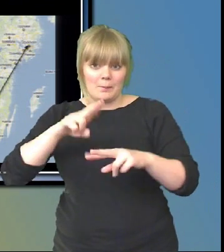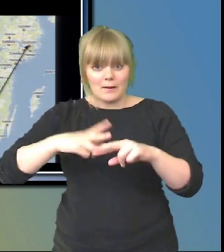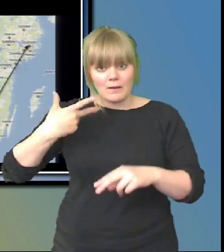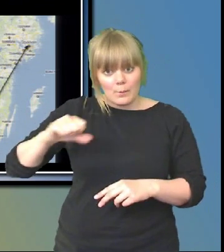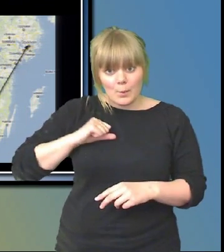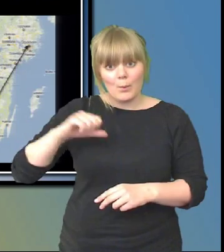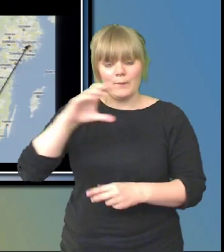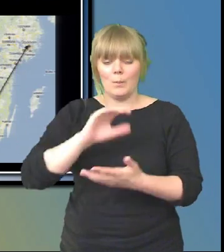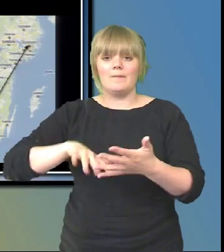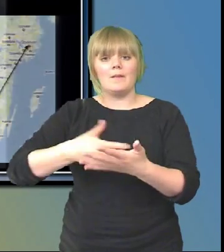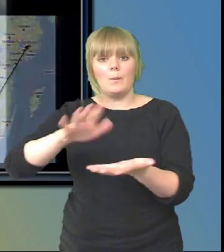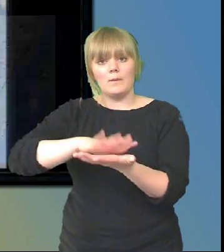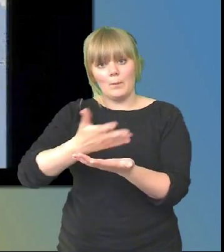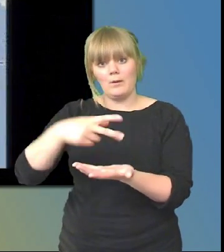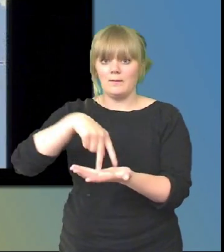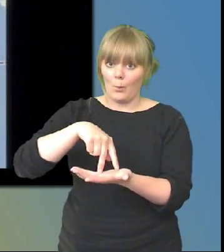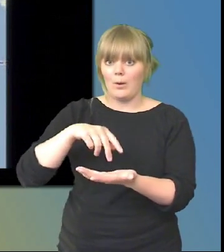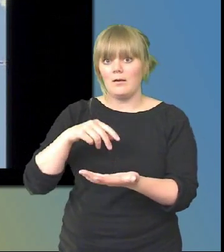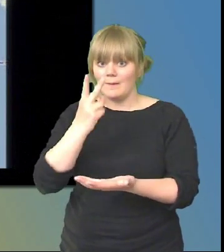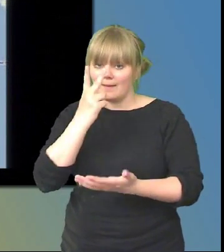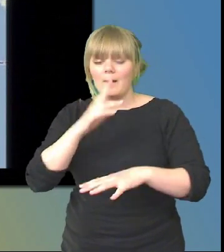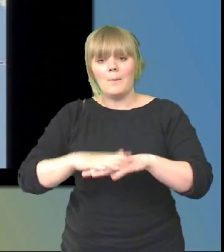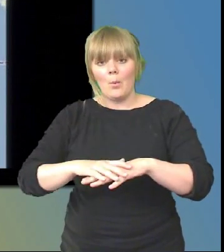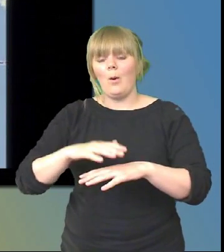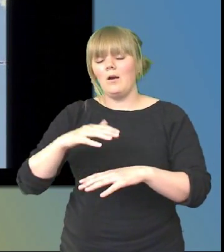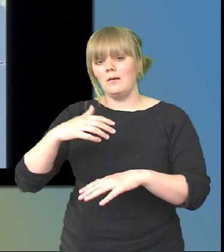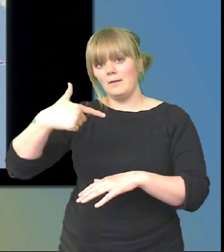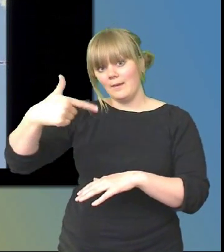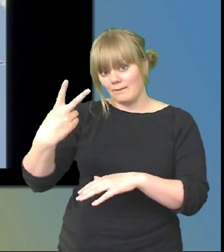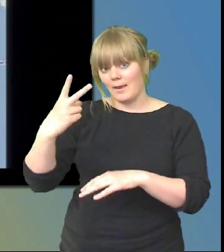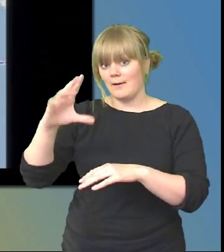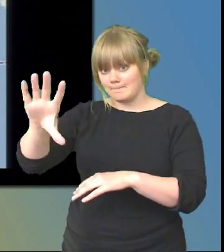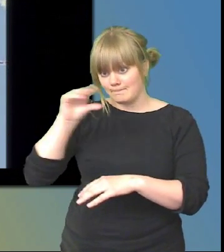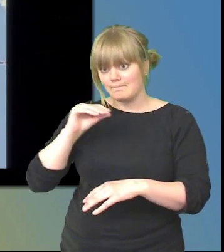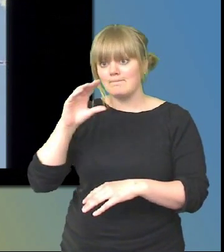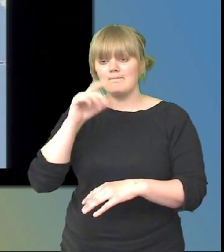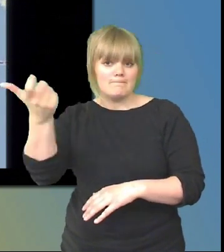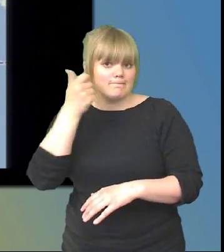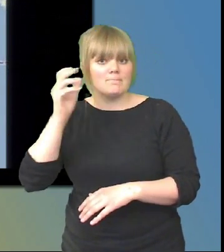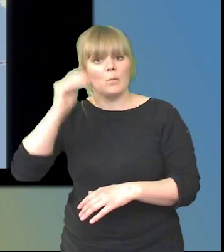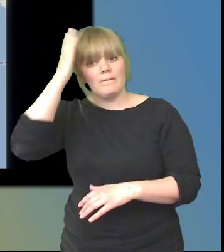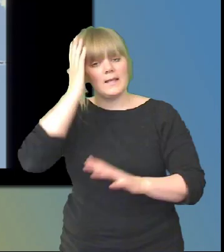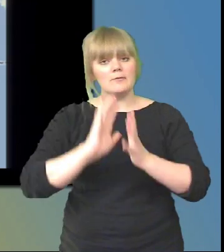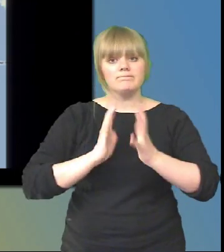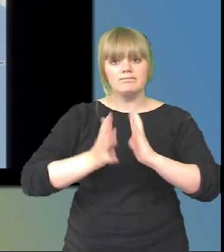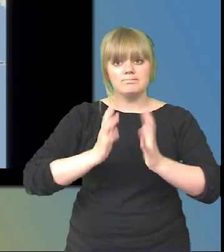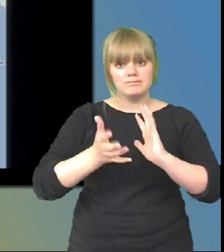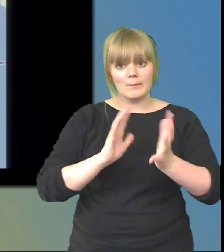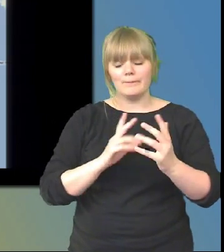teckenspråkstolkarna och tittar på det här så de vet vad de ska teckna till. Och två stycken som